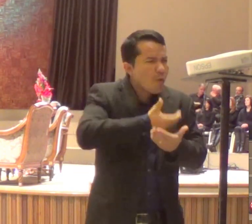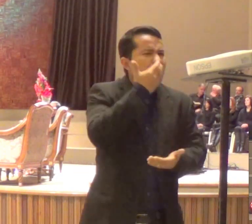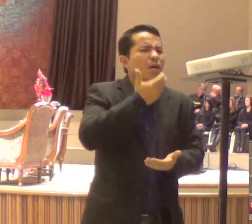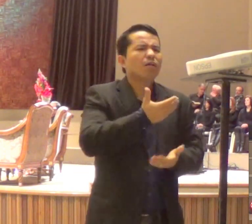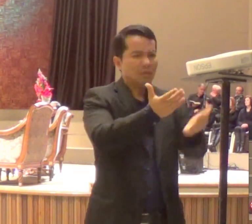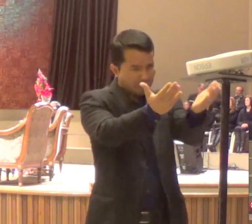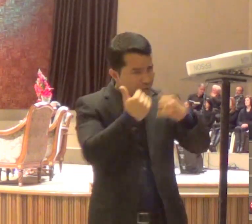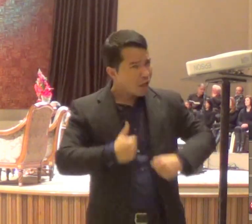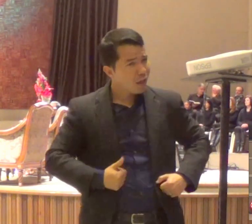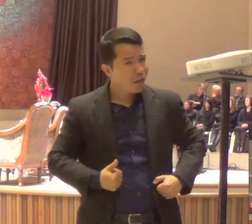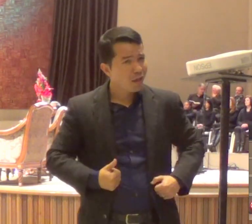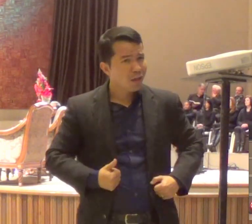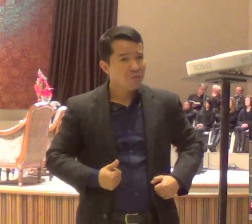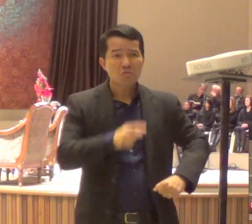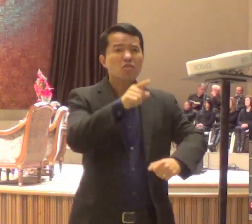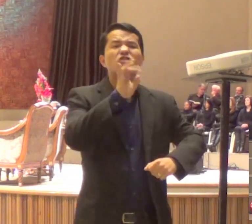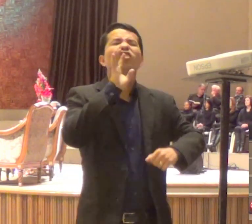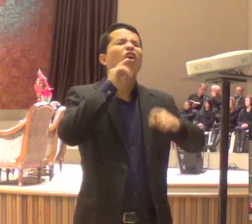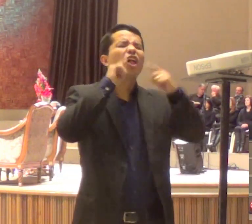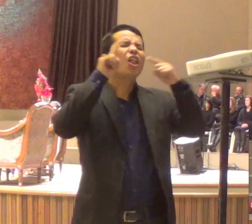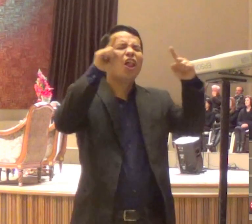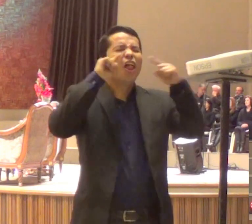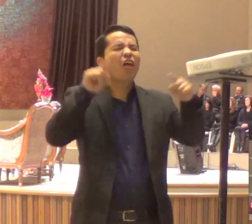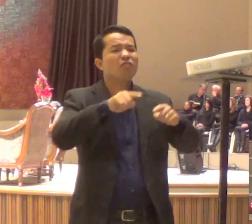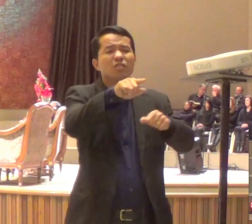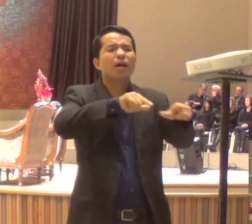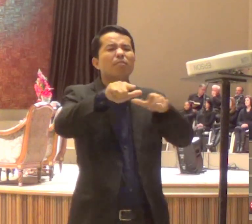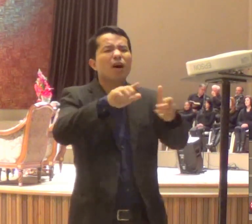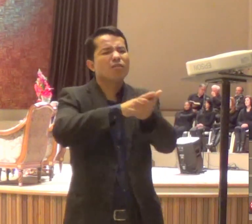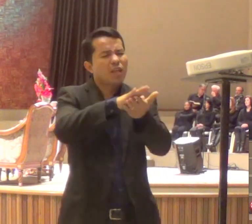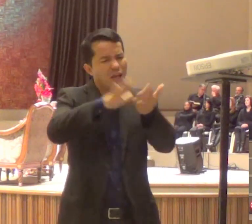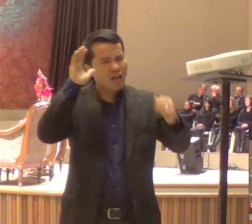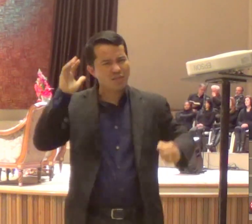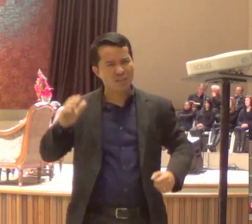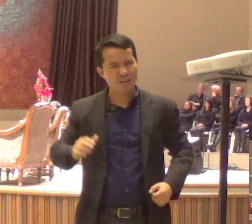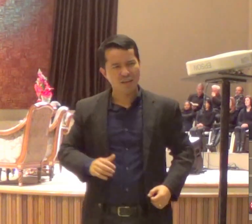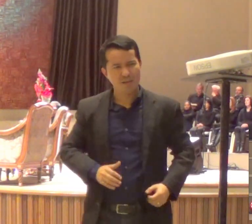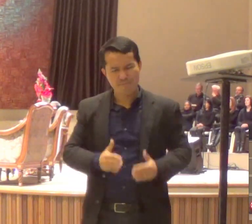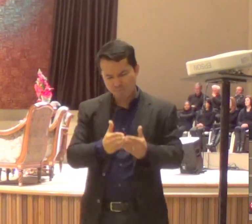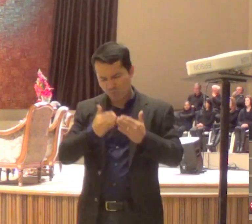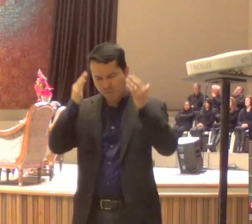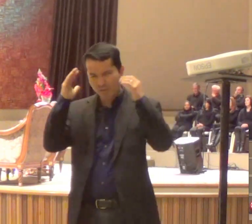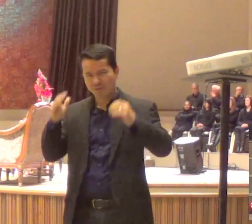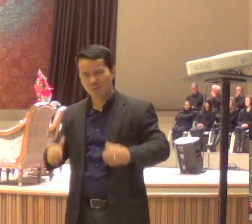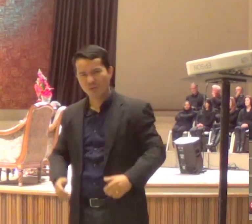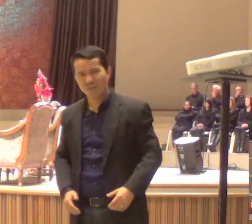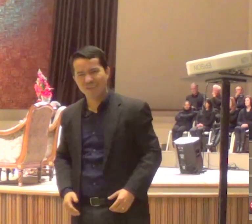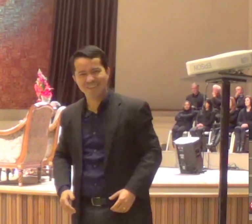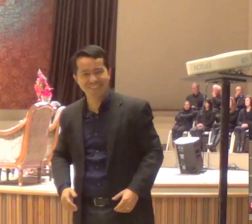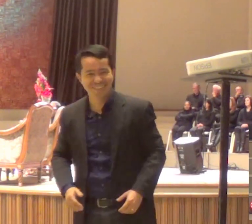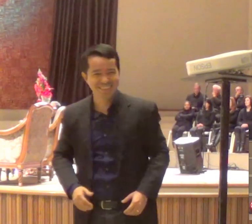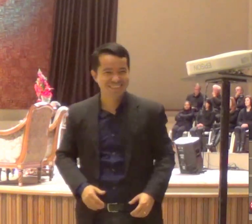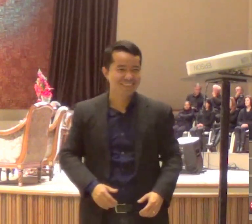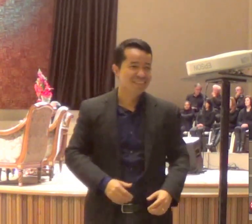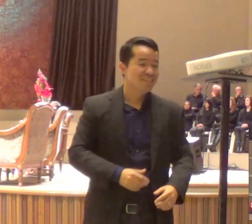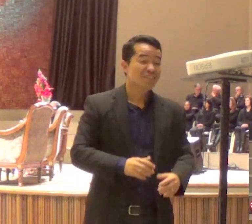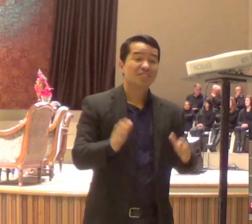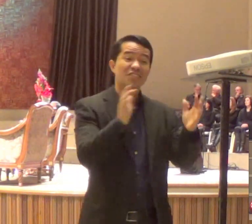campanha, todo dia fazendo sopa para os pobres, o que Jesus está ensinando, é que a atitude,